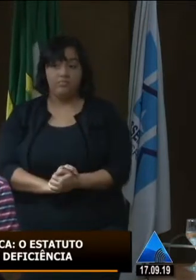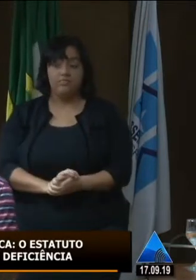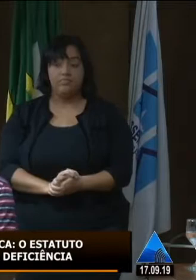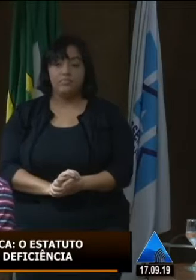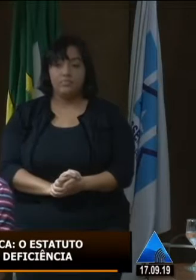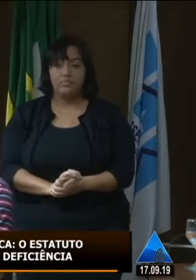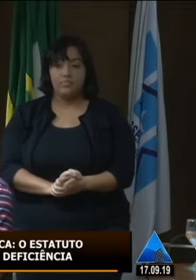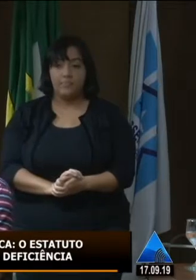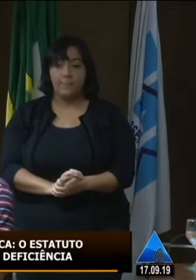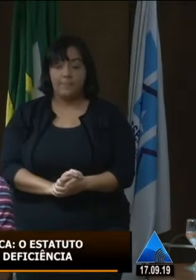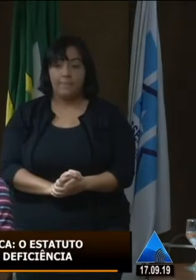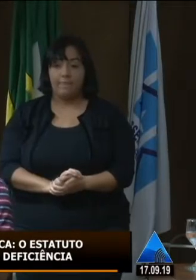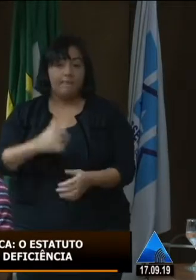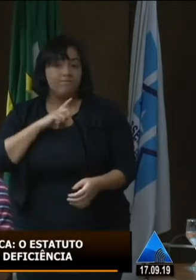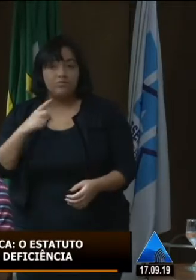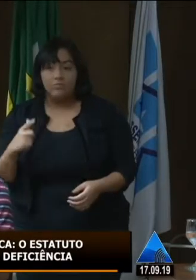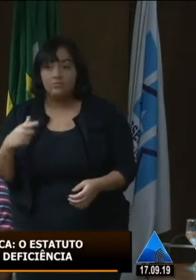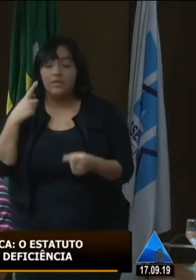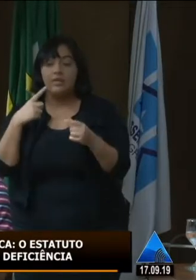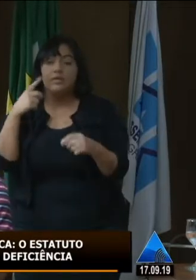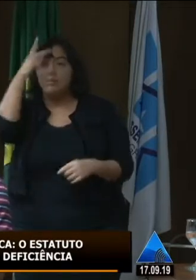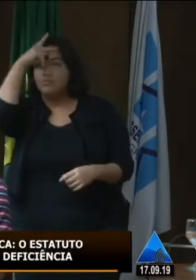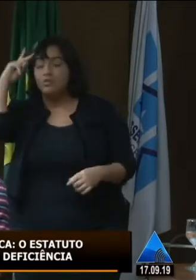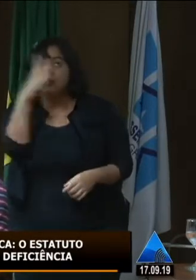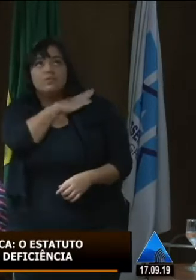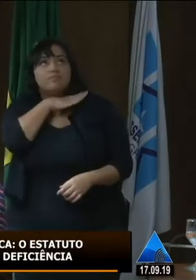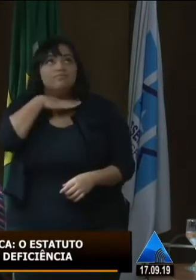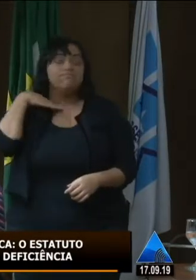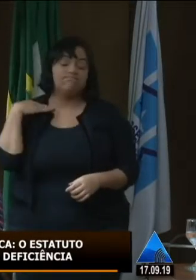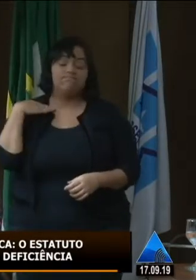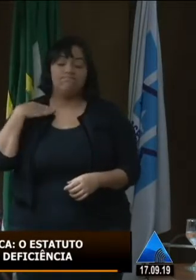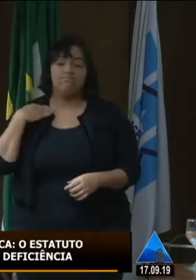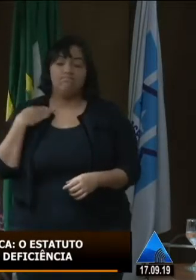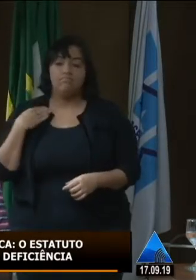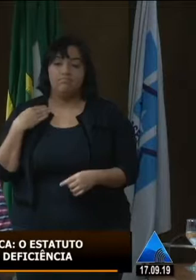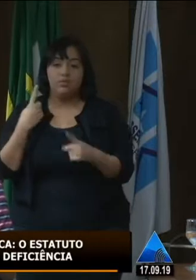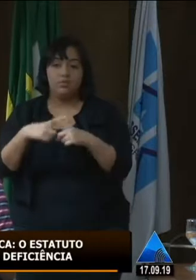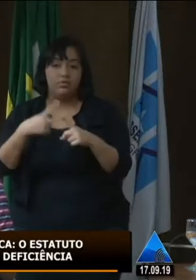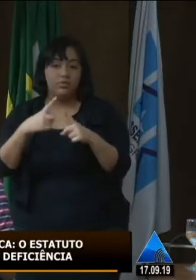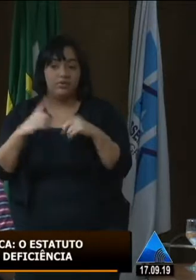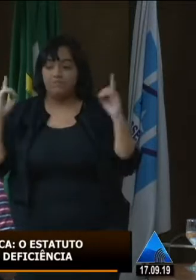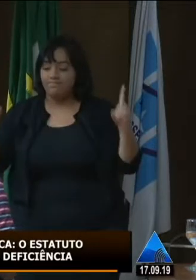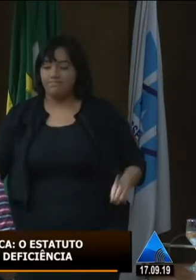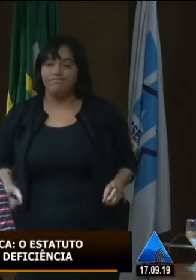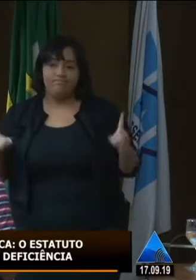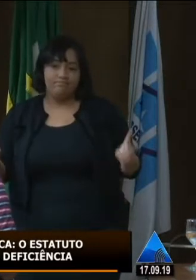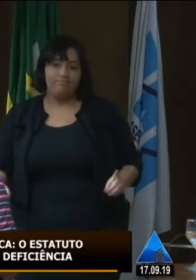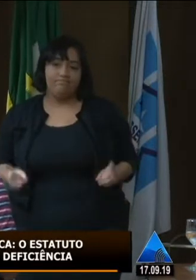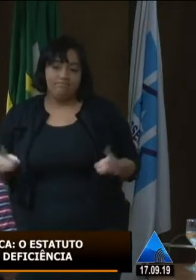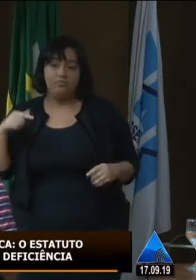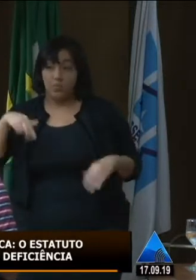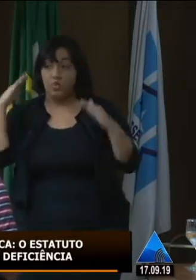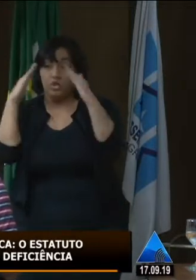muitas vezes chegam a falecer e não têm o direito a adquirir aquele equipamento. Então, que essa casa